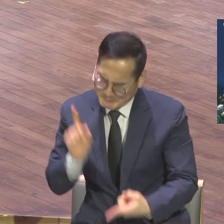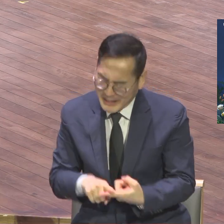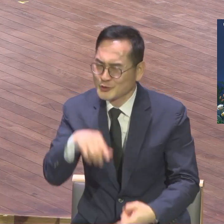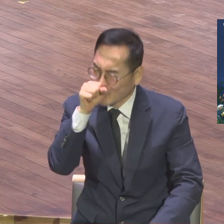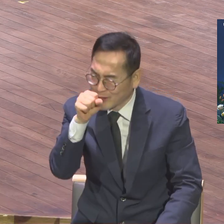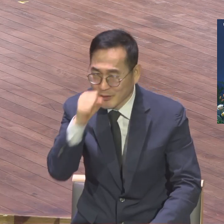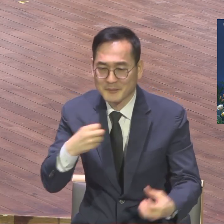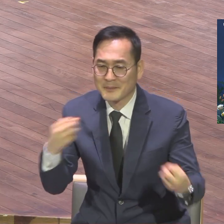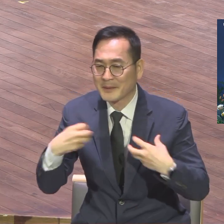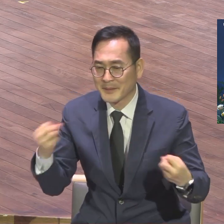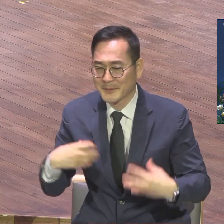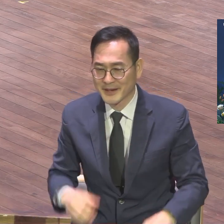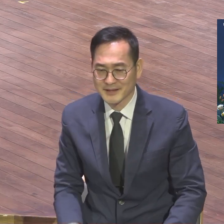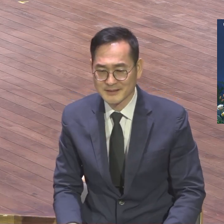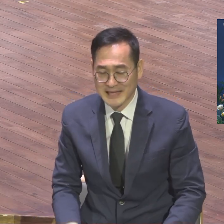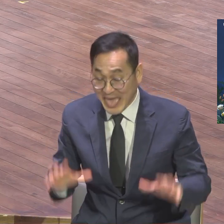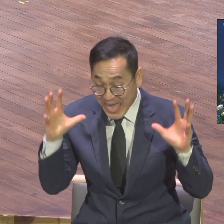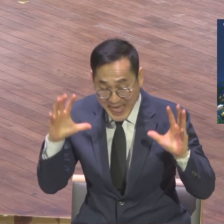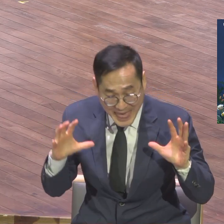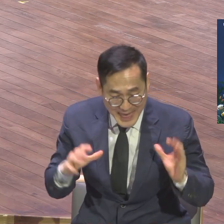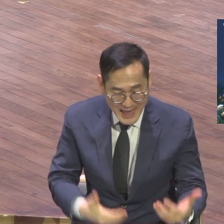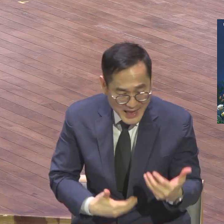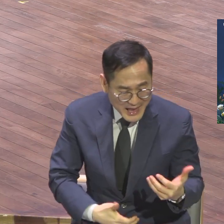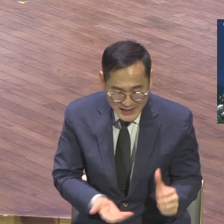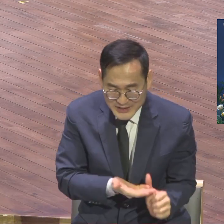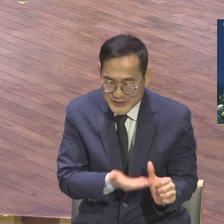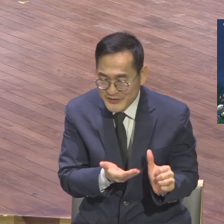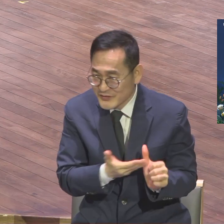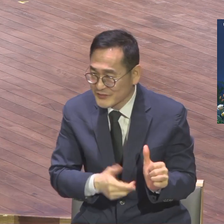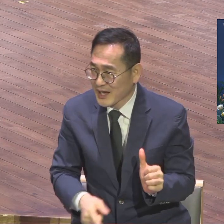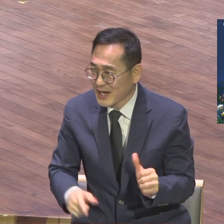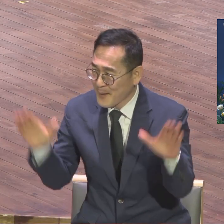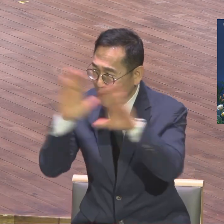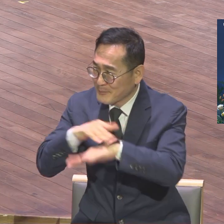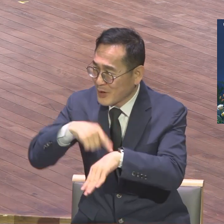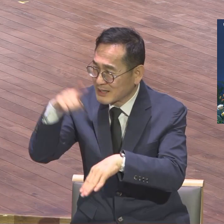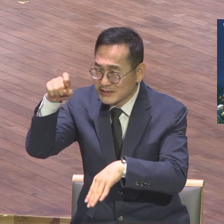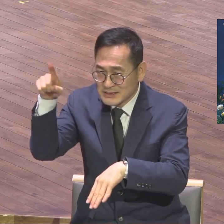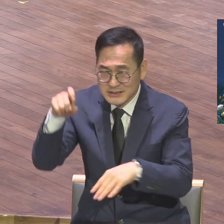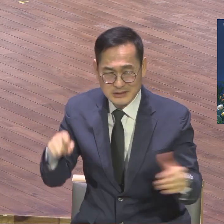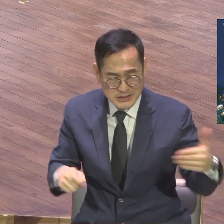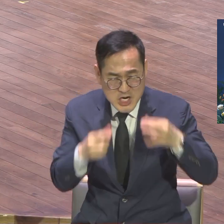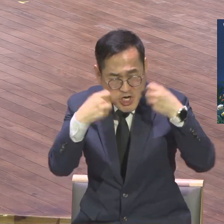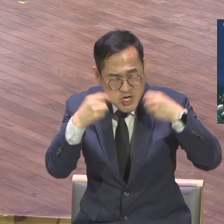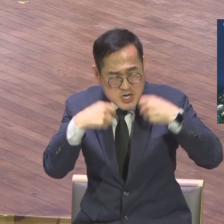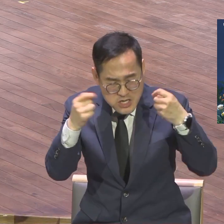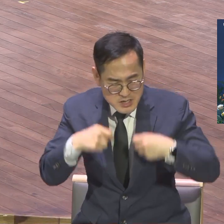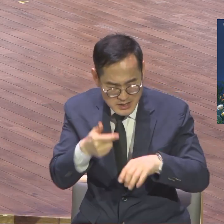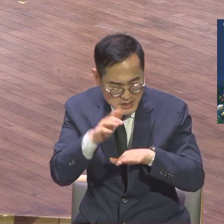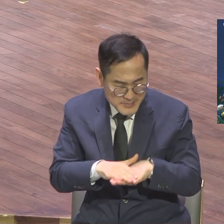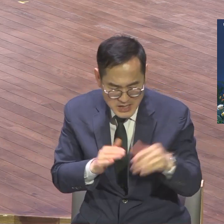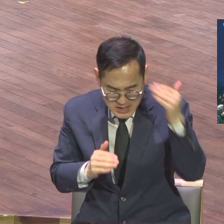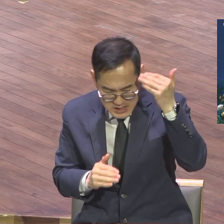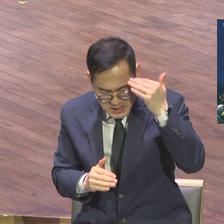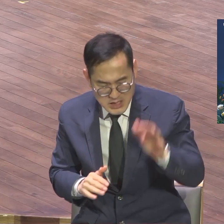애들 특별히 애들 가진 부모님들은 애들을 밤 11시 30분에 울어서 와서 예배를 못 드리는데 너무 좋다.